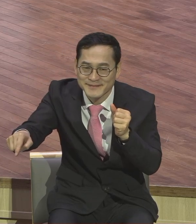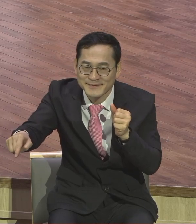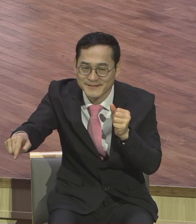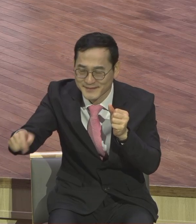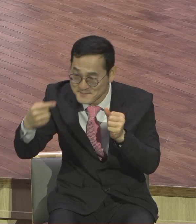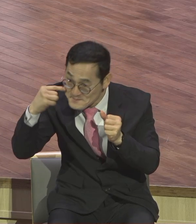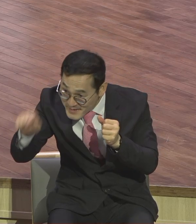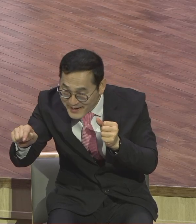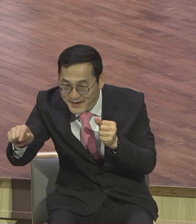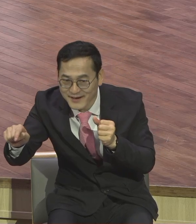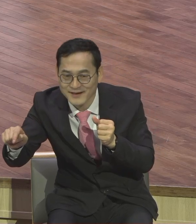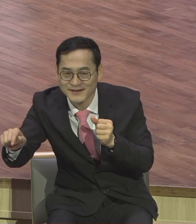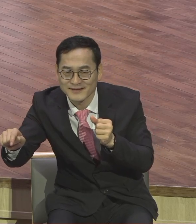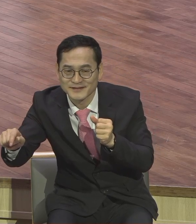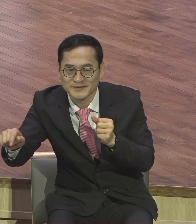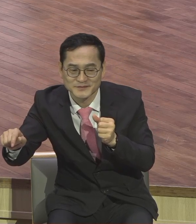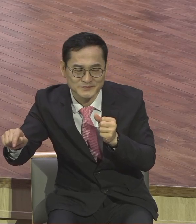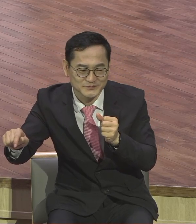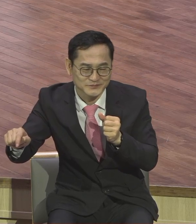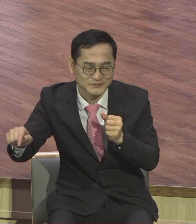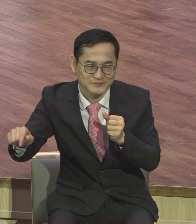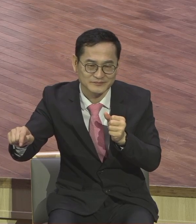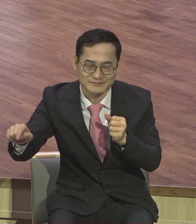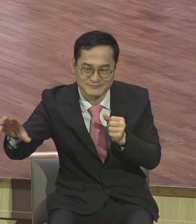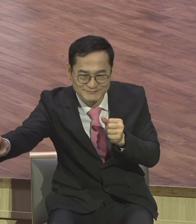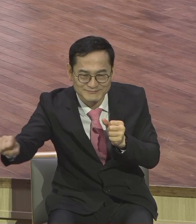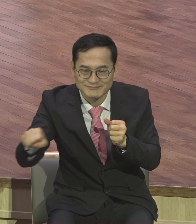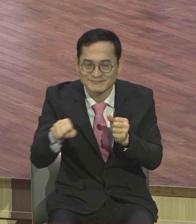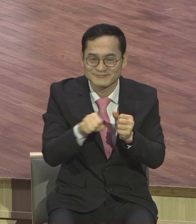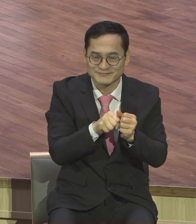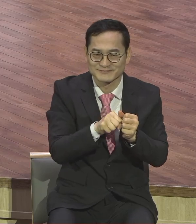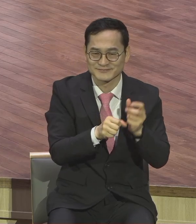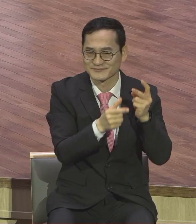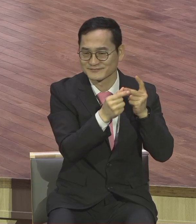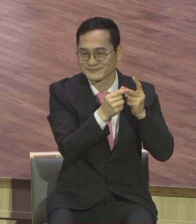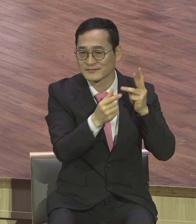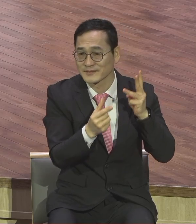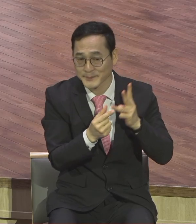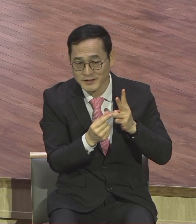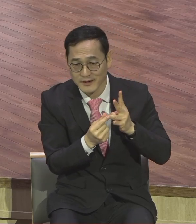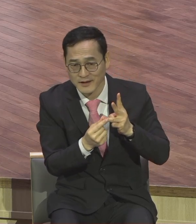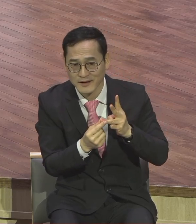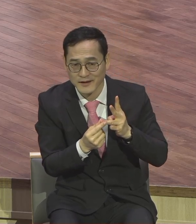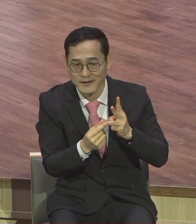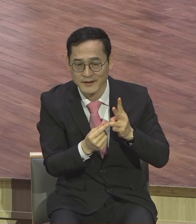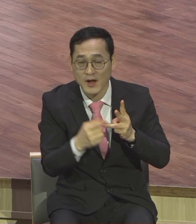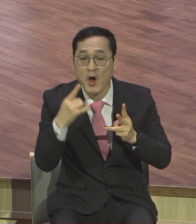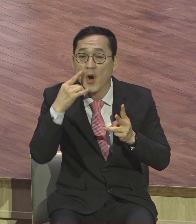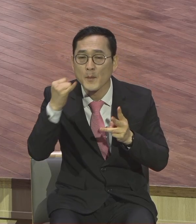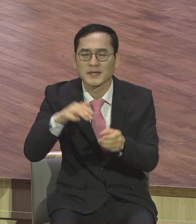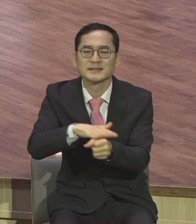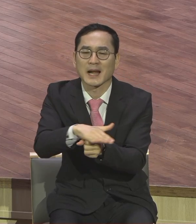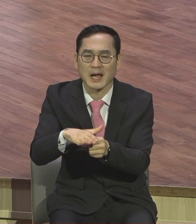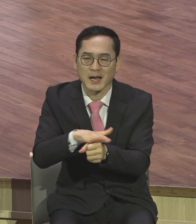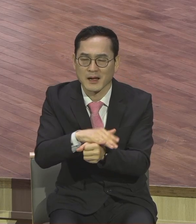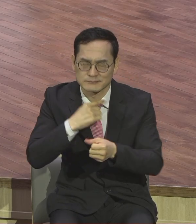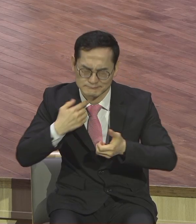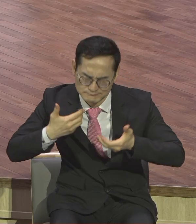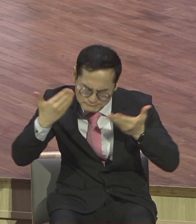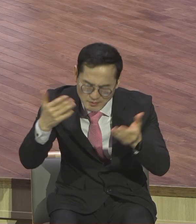잡았습니다. 세 번째는 헌신적인 어머니의 사랑을 선택했습니다.